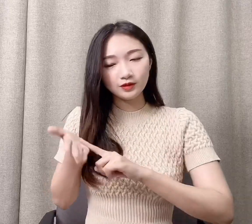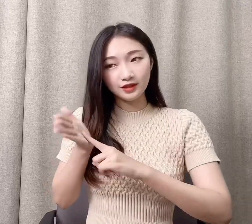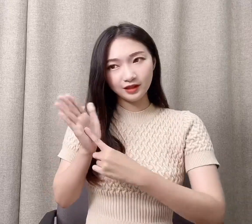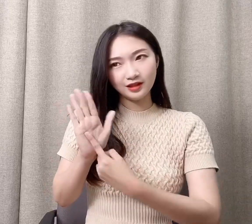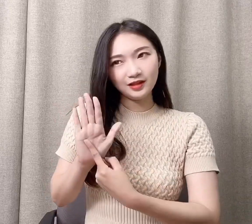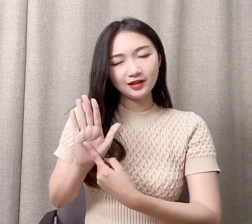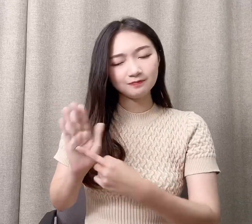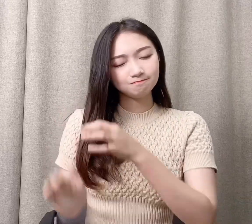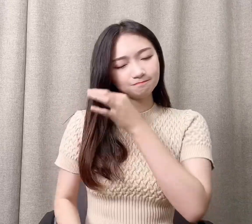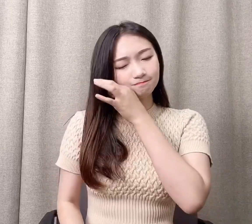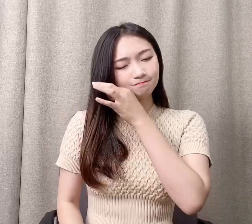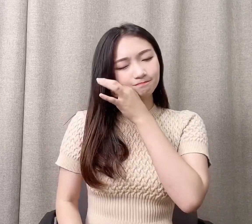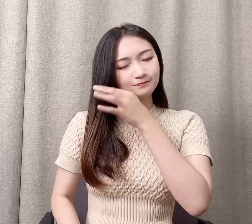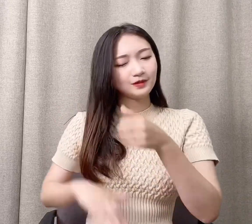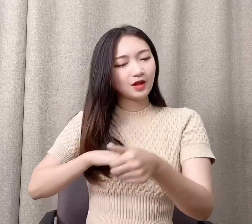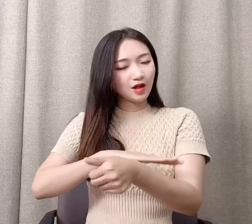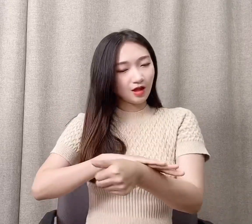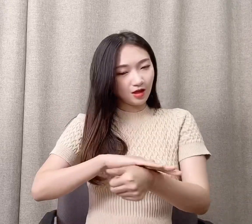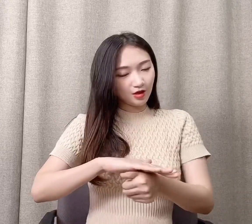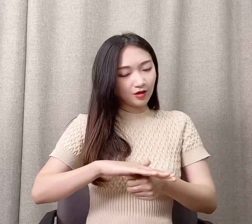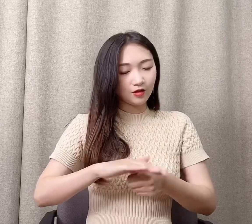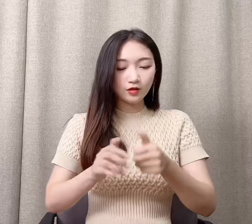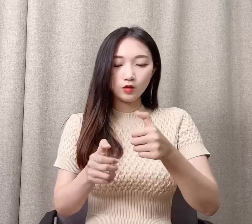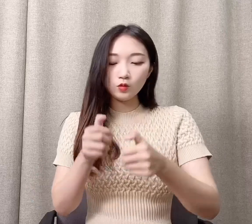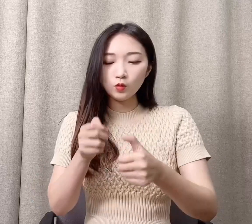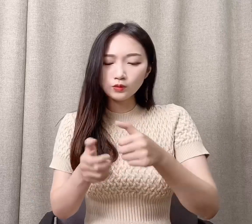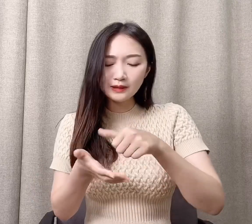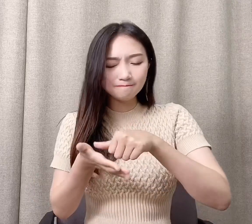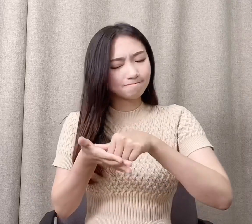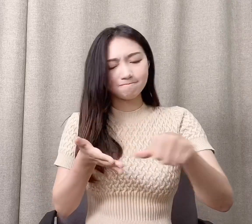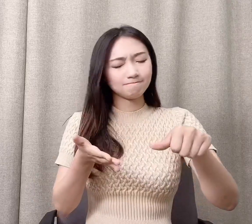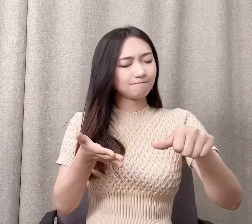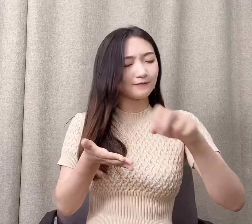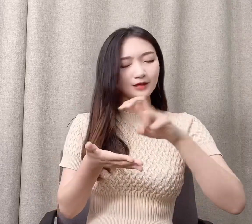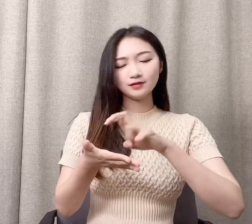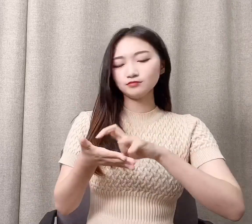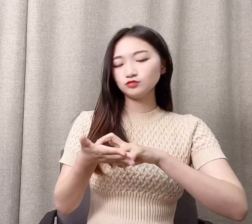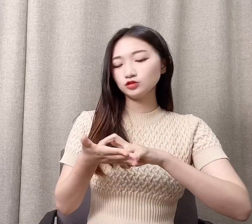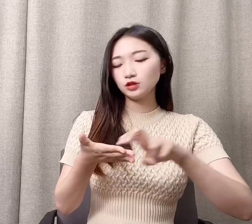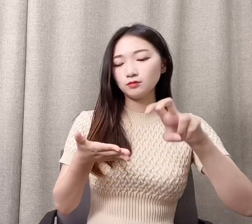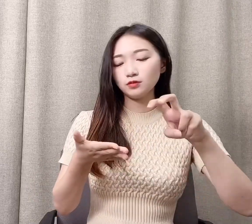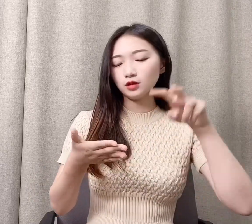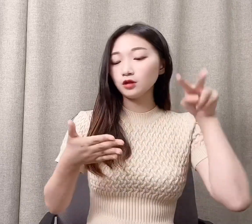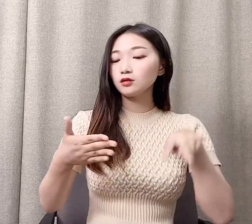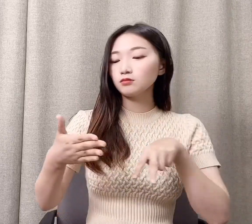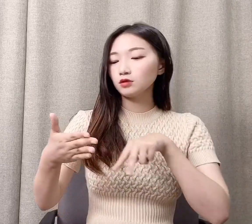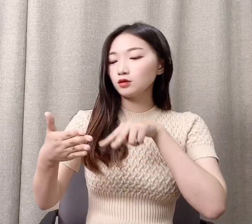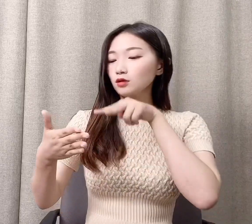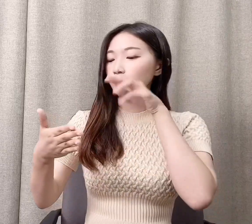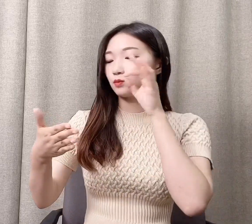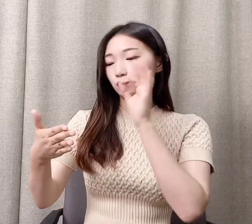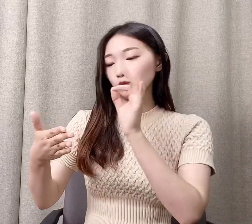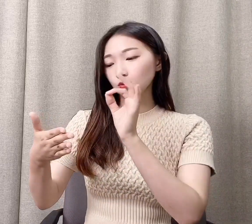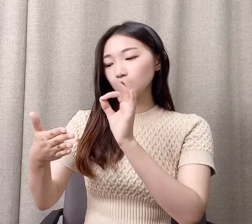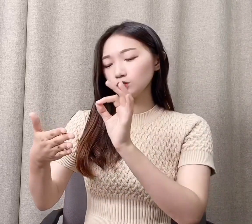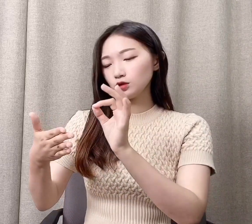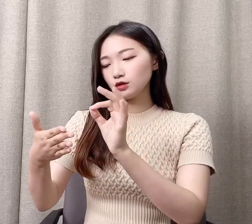쑥스러워서 괜히 쓰다 지울 남자만 바라보다